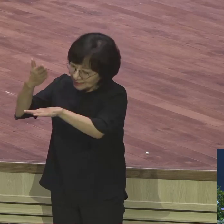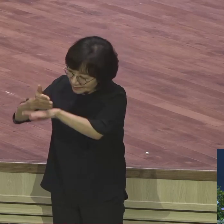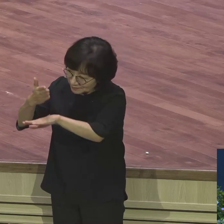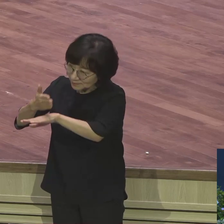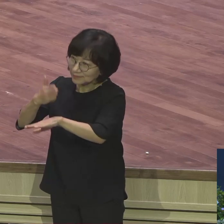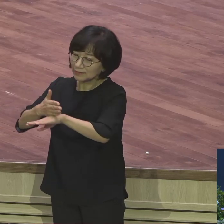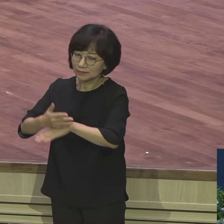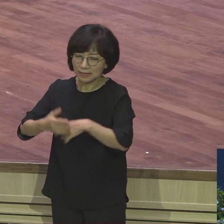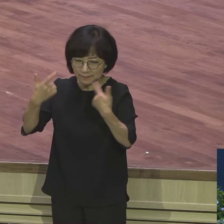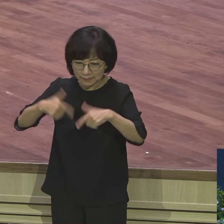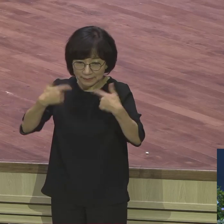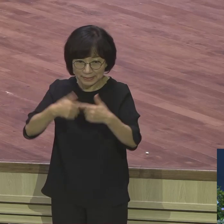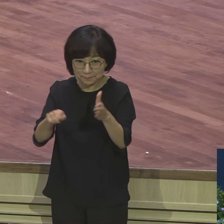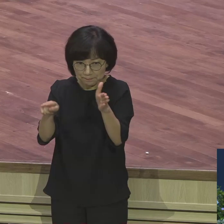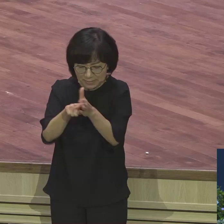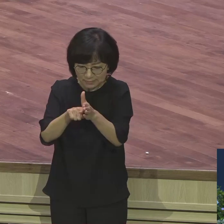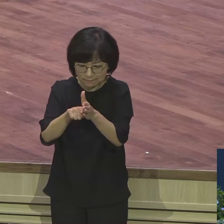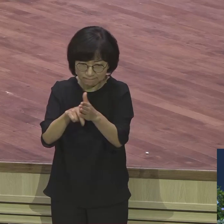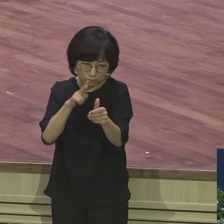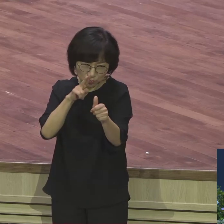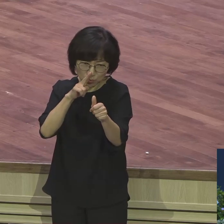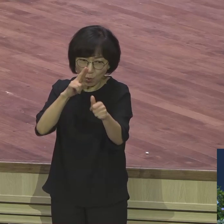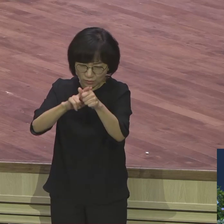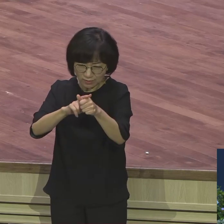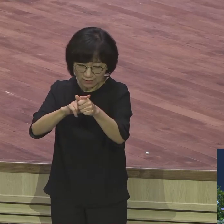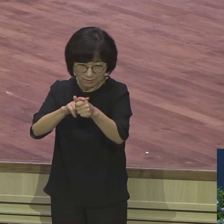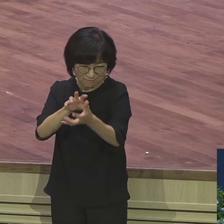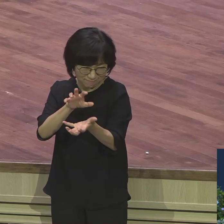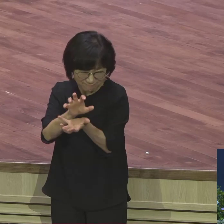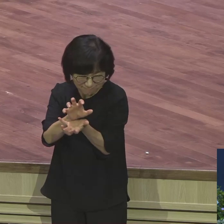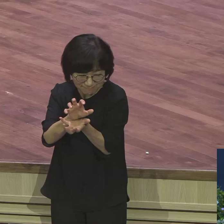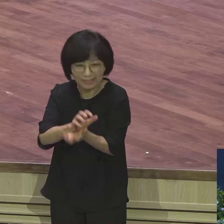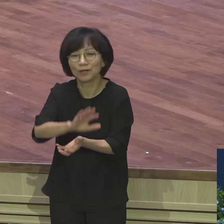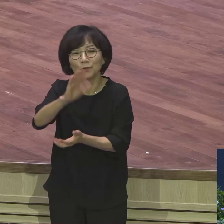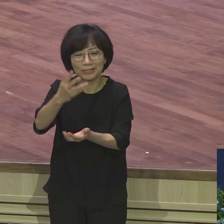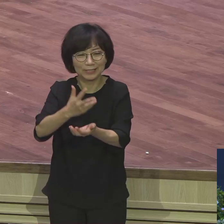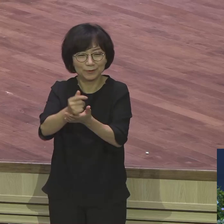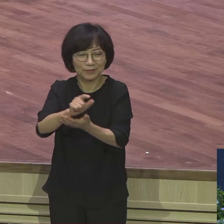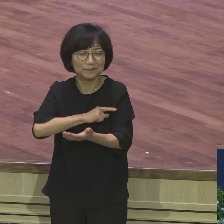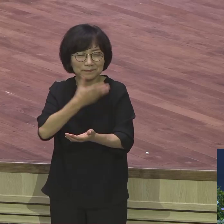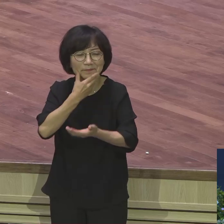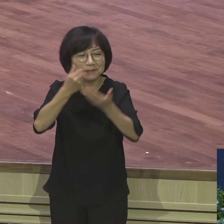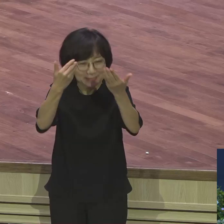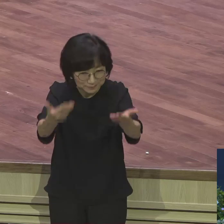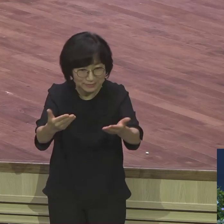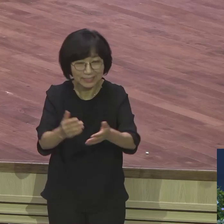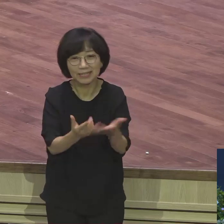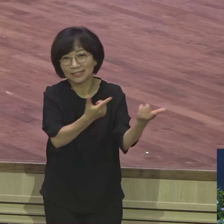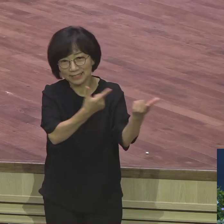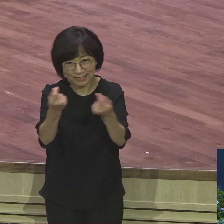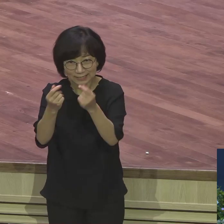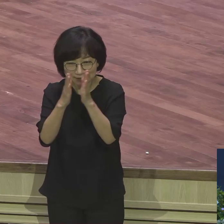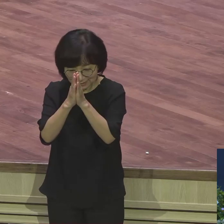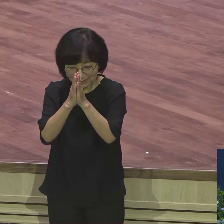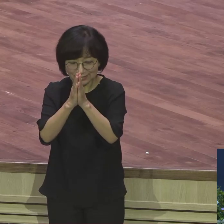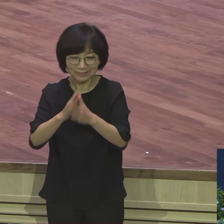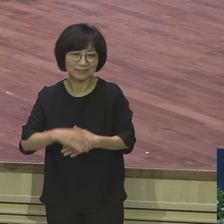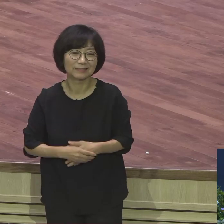무한도전하는 영원교에 전성도 다 되시기를 정원으로 축복합니다 자 주신 말씀 생각하고 기도하겠습니다 하나님 앞에